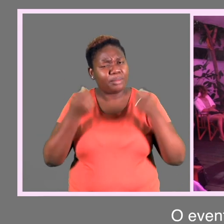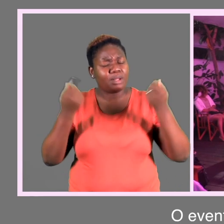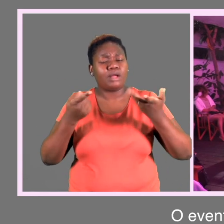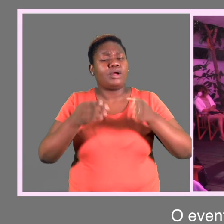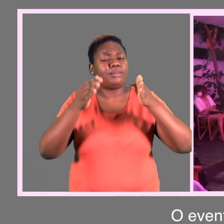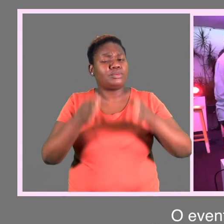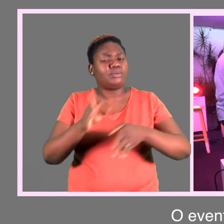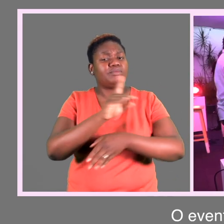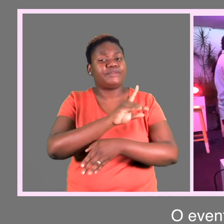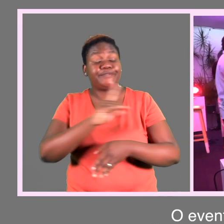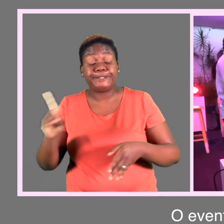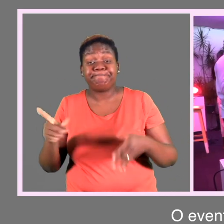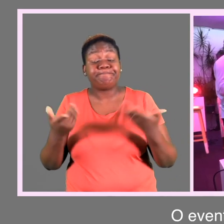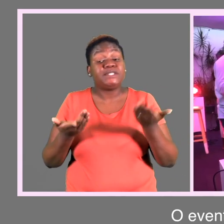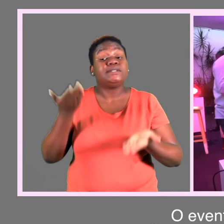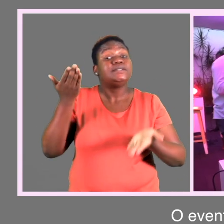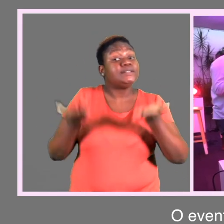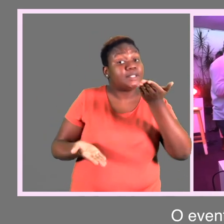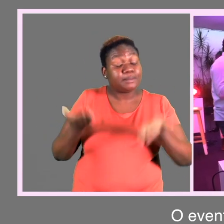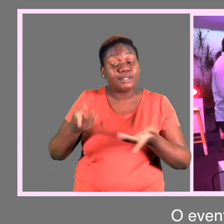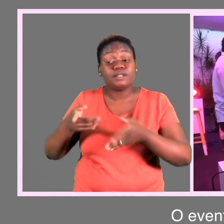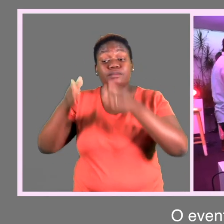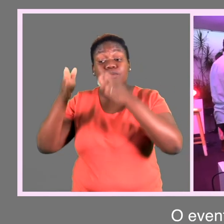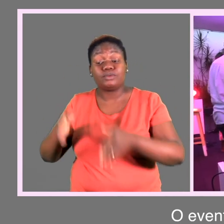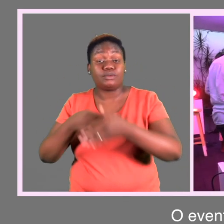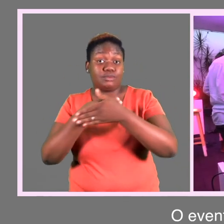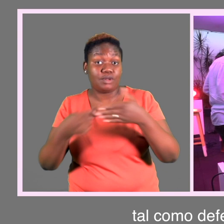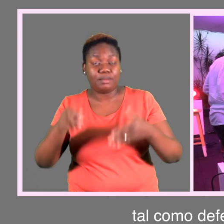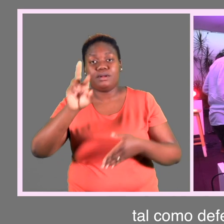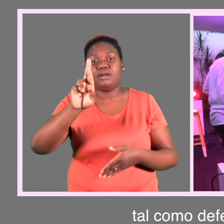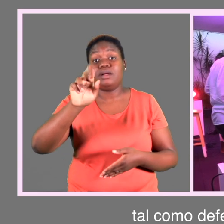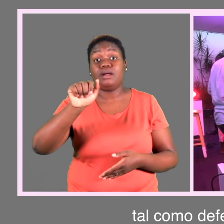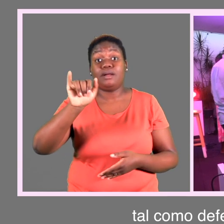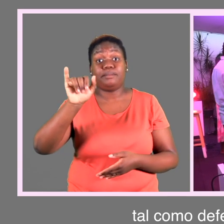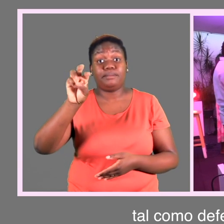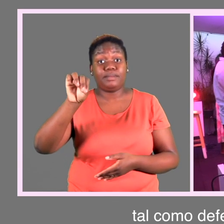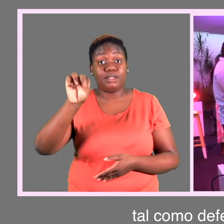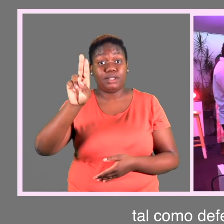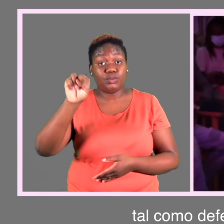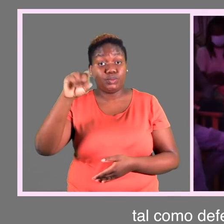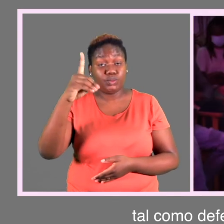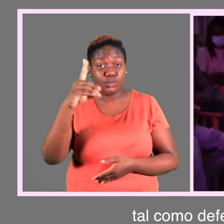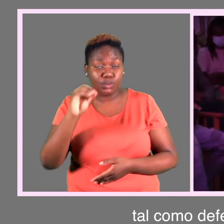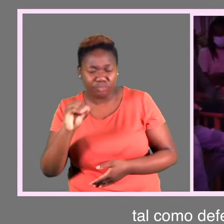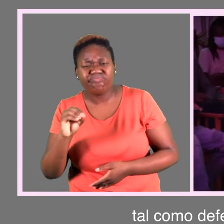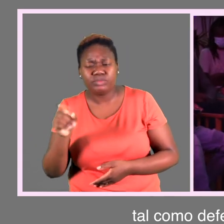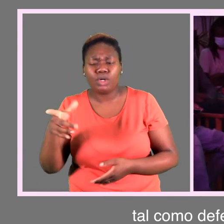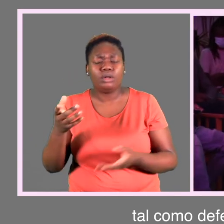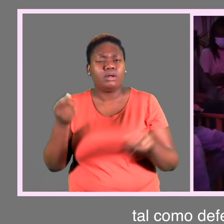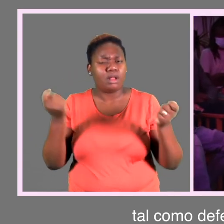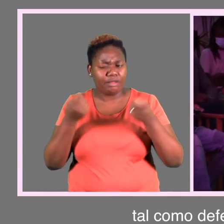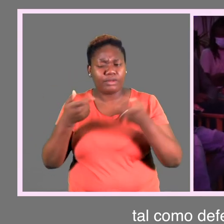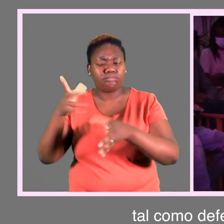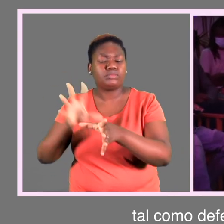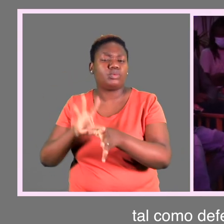O evento deve servir para refletir sobre a deficiência no país, tal como defende Raimundo Manuel, um espectador